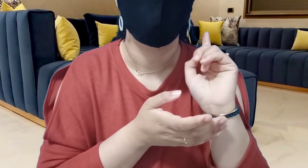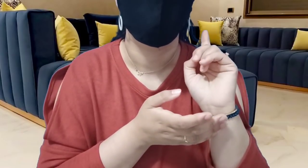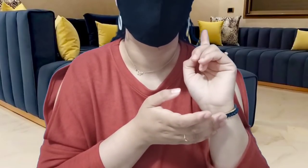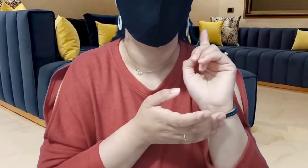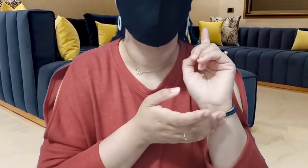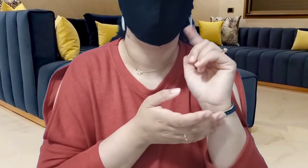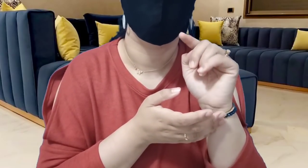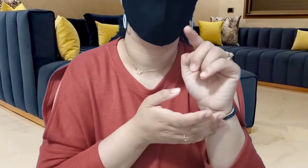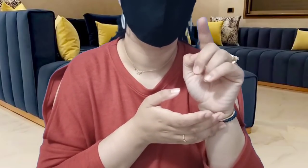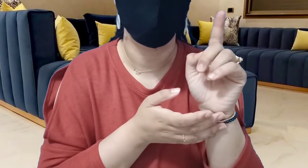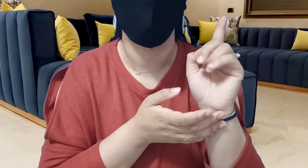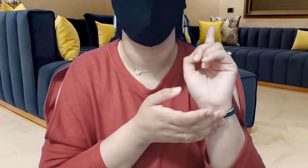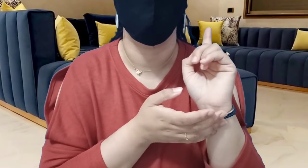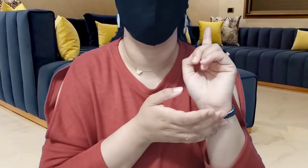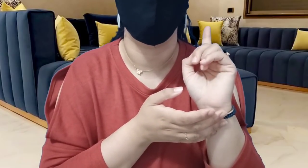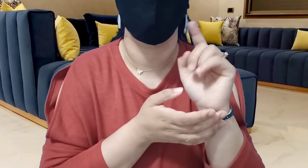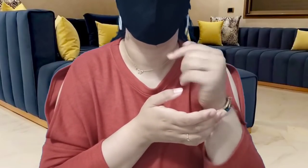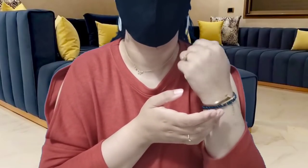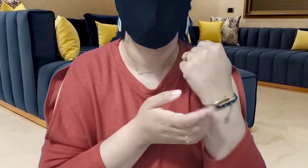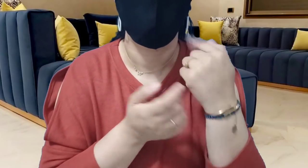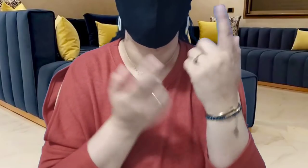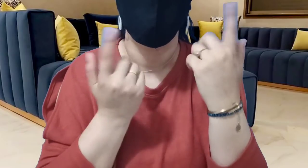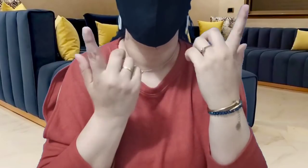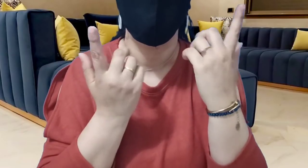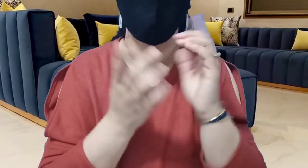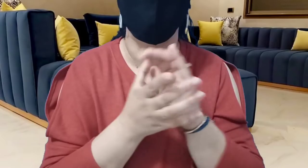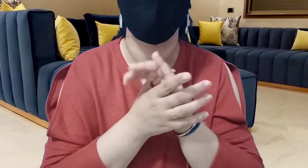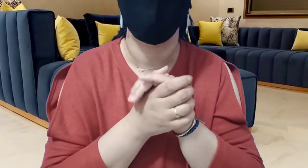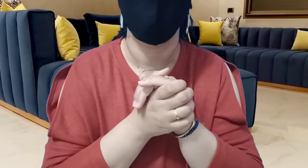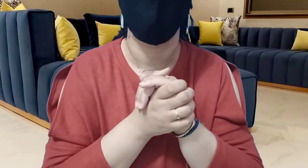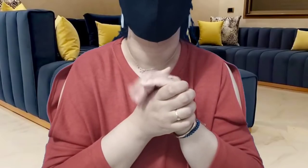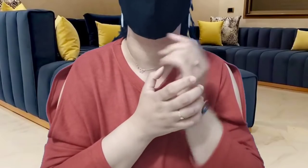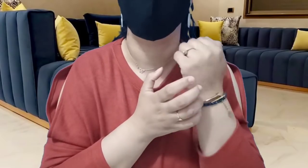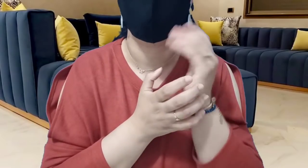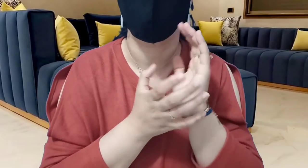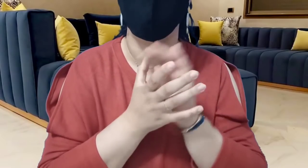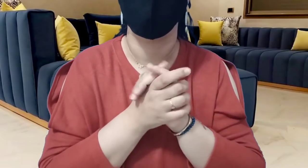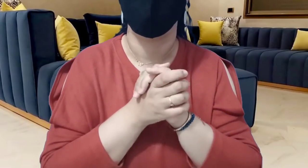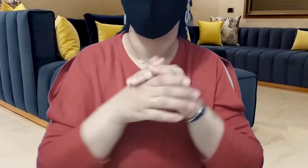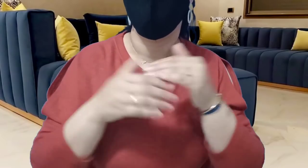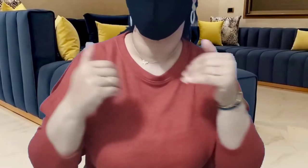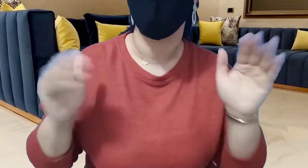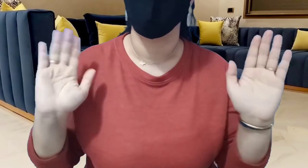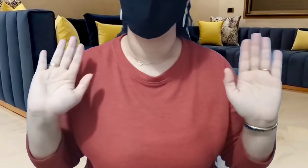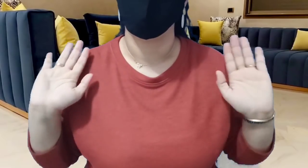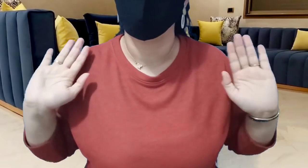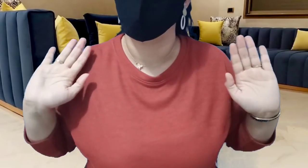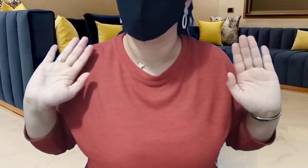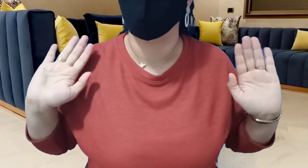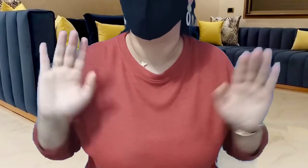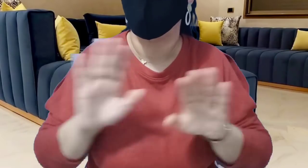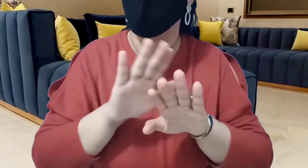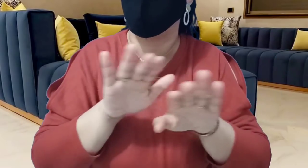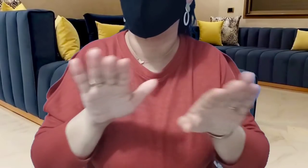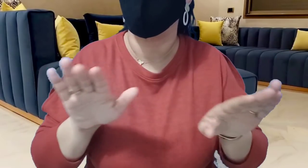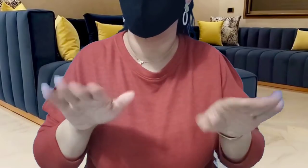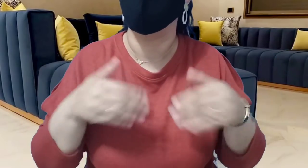ديال النفس ديال النفس طلع لوليداتك في شهر احنا كنا كنعرفوه احنا عارفي المشاهدة اللي عندك